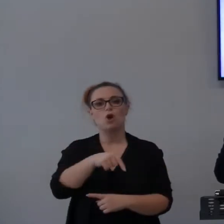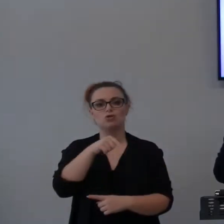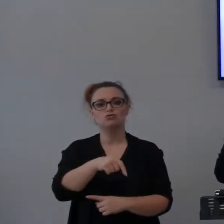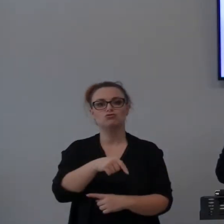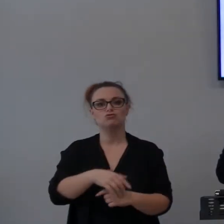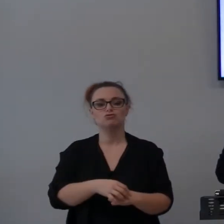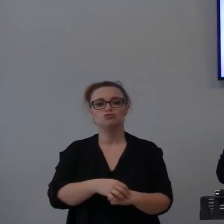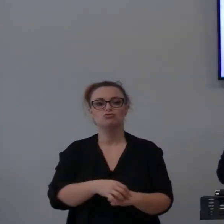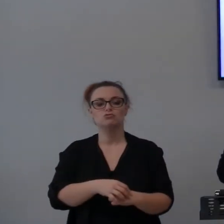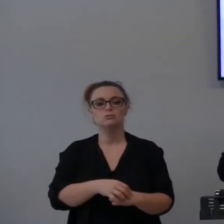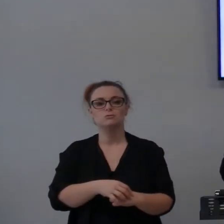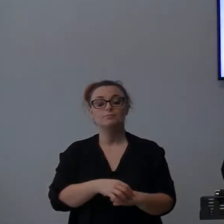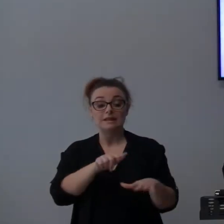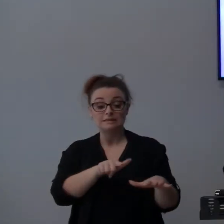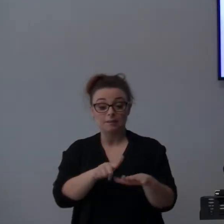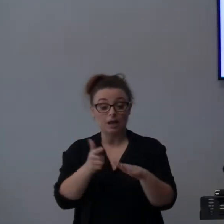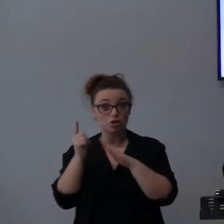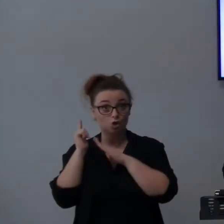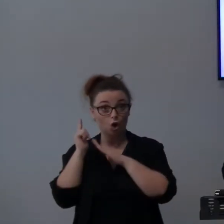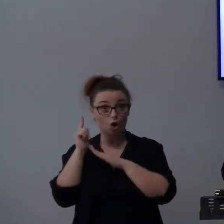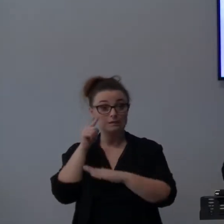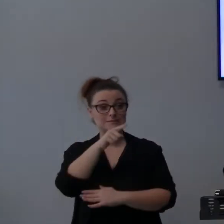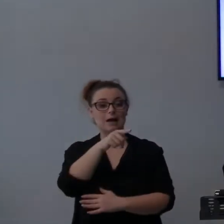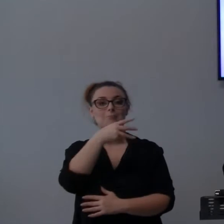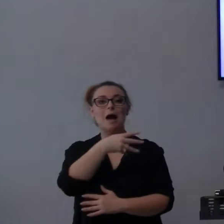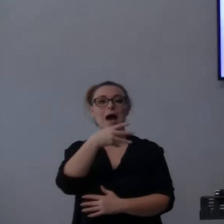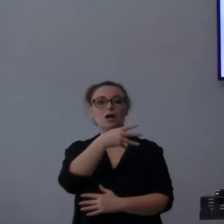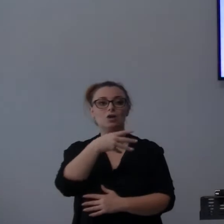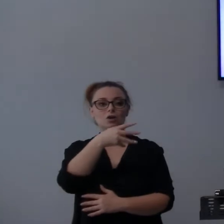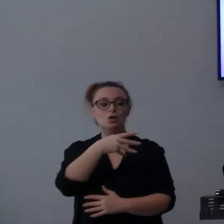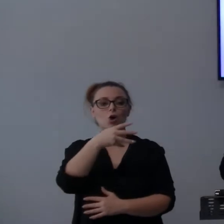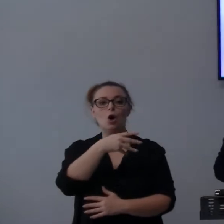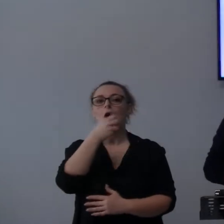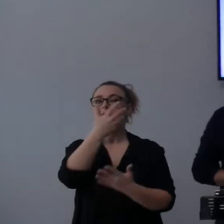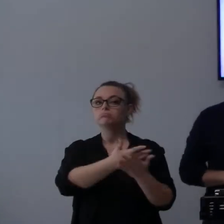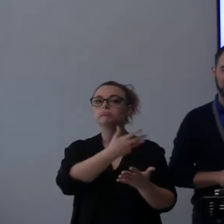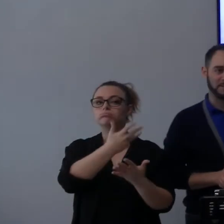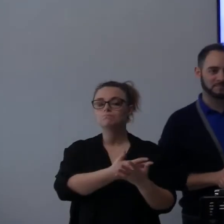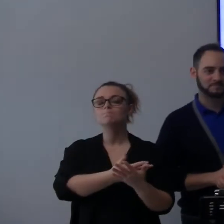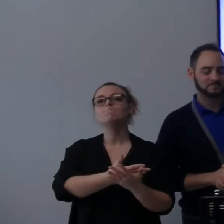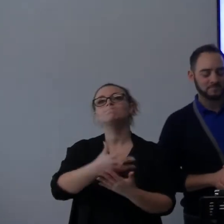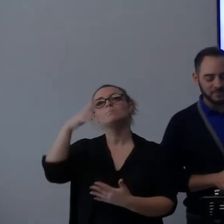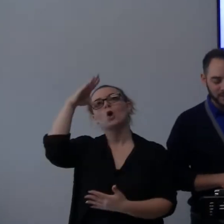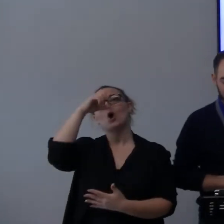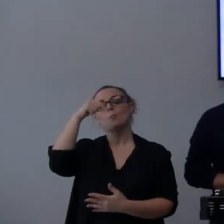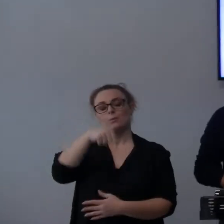ascoltato la settimana scorsa per il nuovo Marco, sul libro di sé, preghiamo insieme.